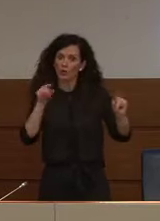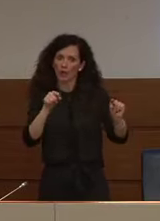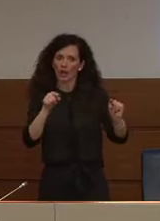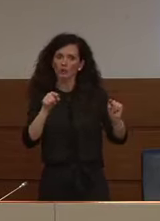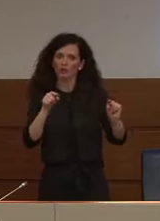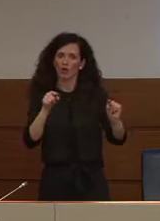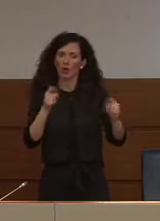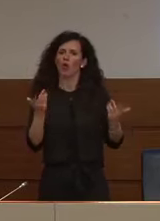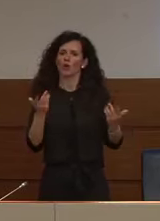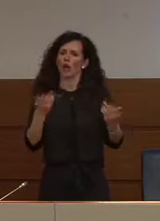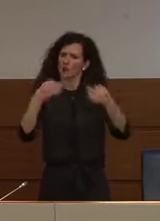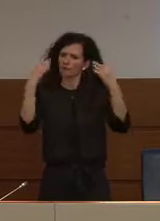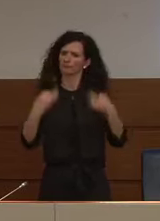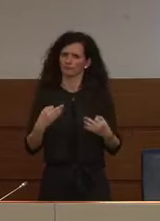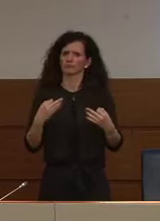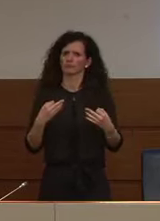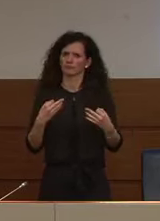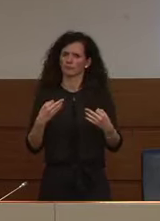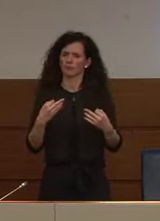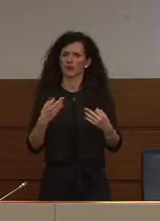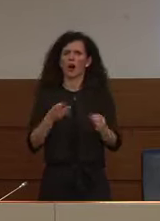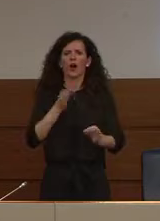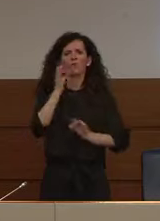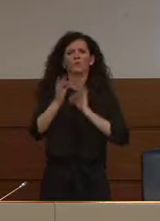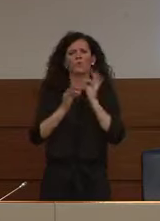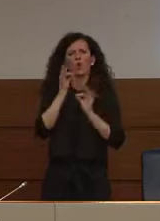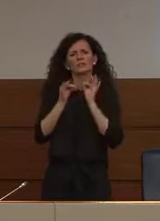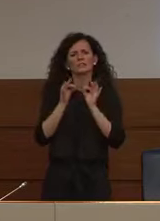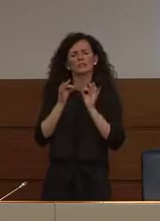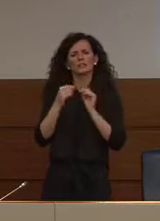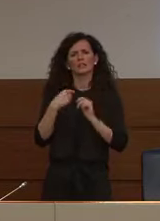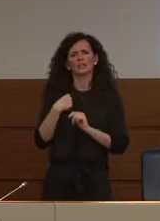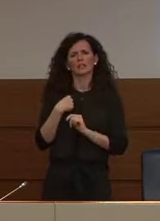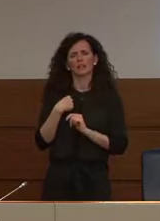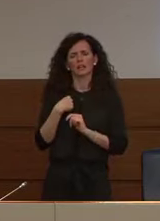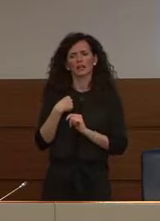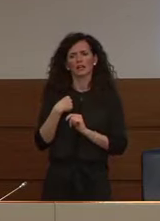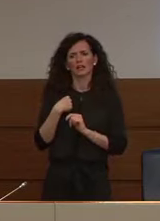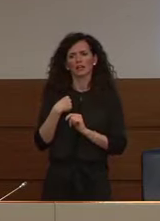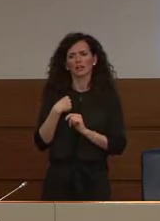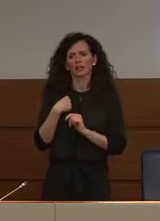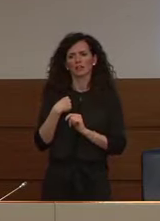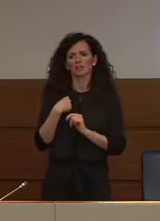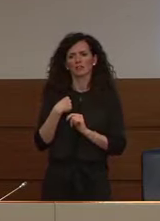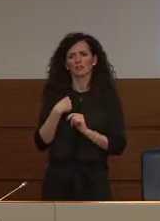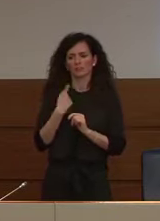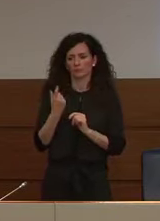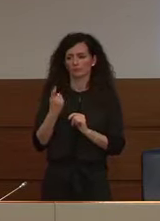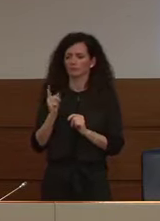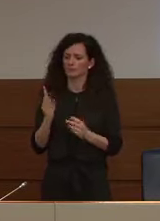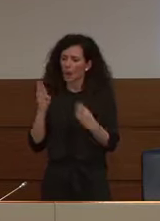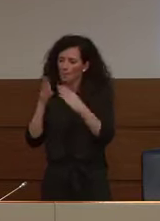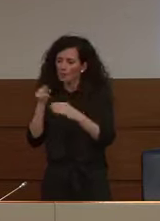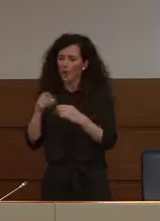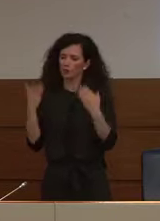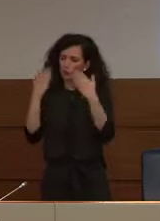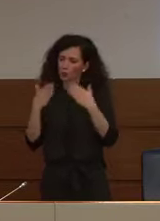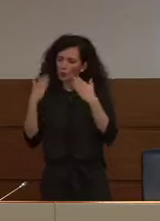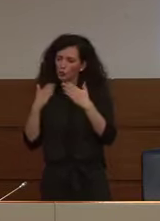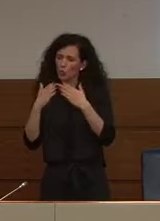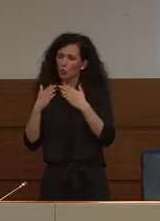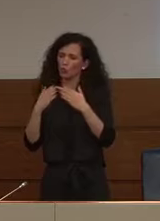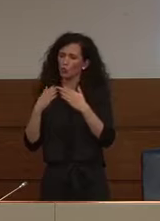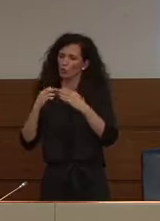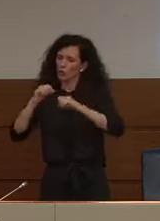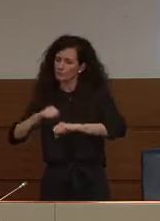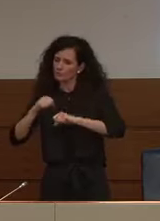non considerare tutti gli approcci e mi ripeto anche i più innovativi ma vuol dire